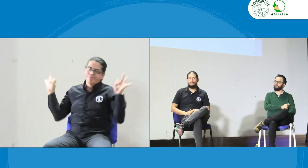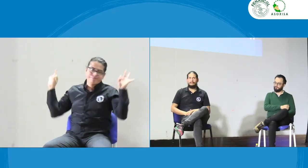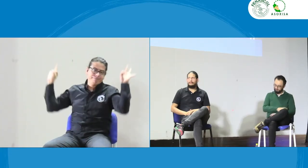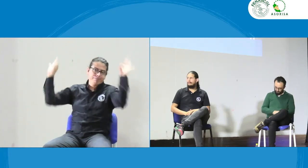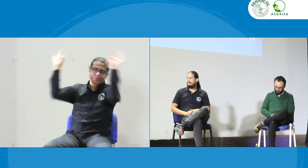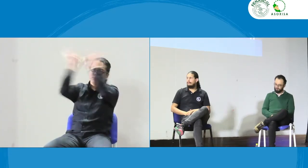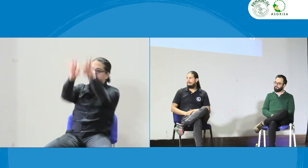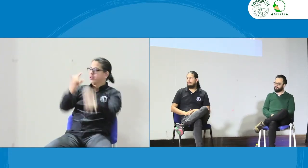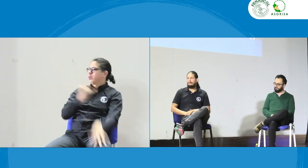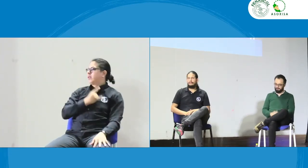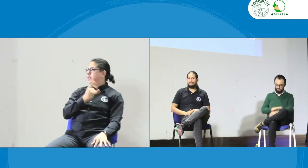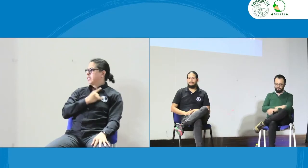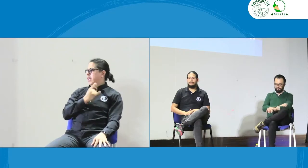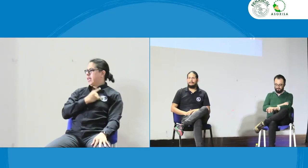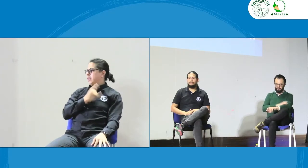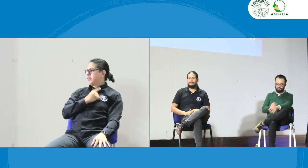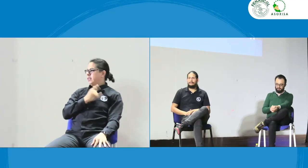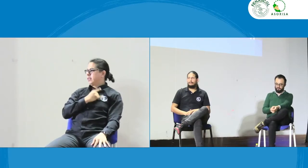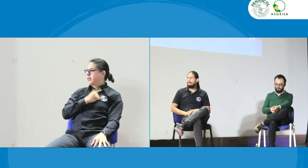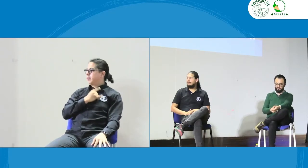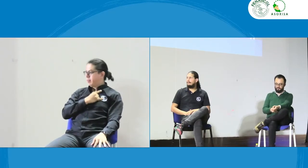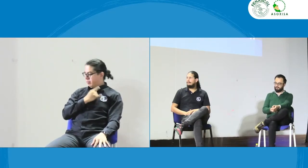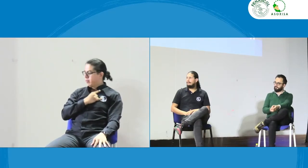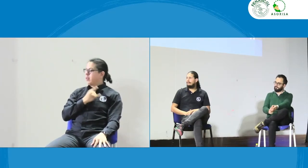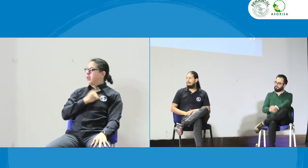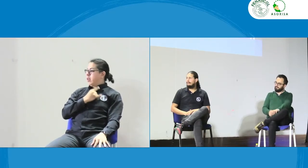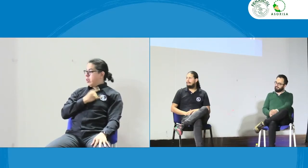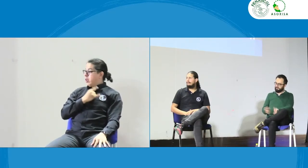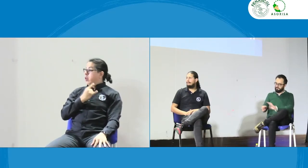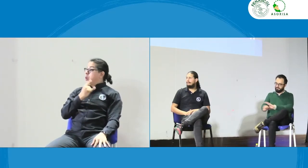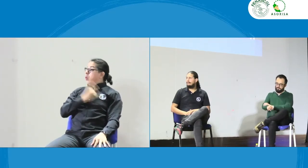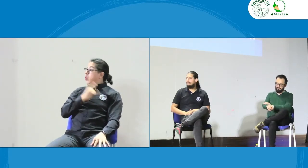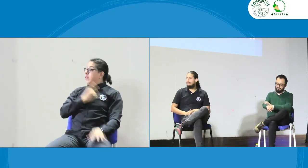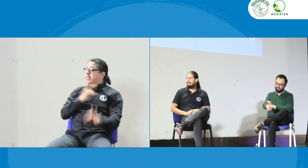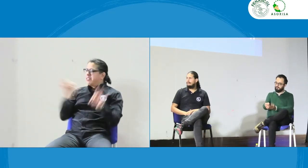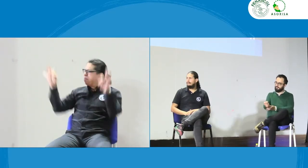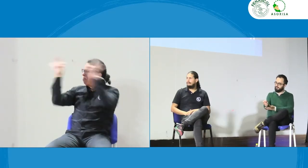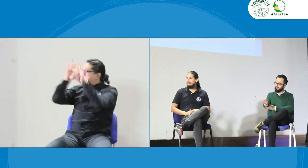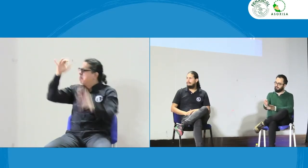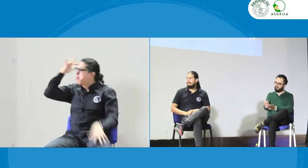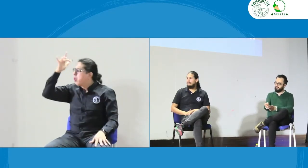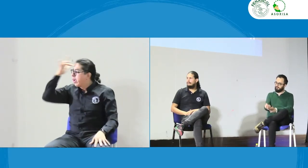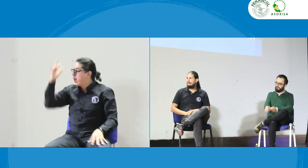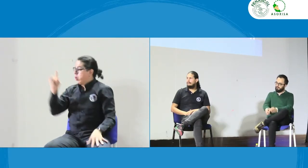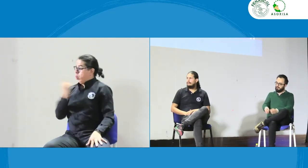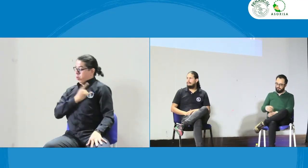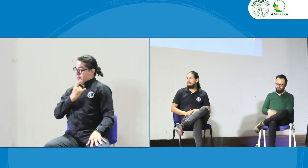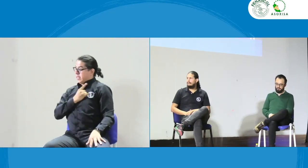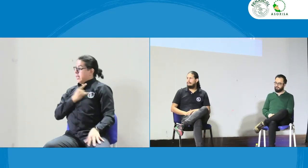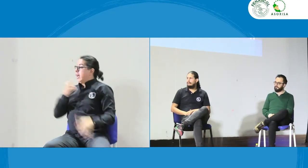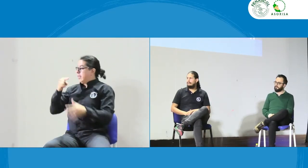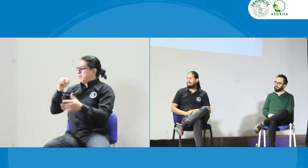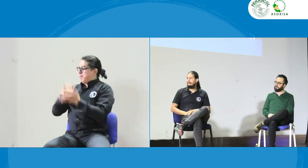vamos a hacer ese trabajo también con la academia porque con la academia con las universidades es importante hacer ese trabajo